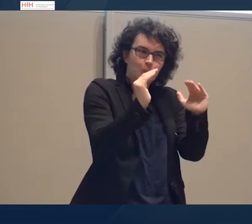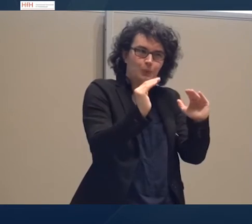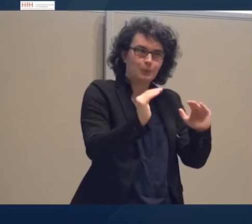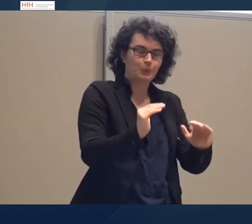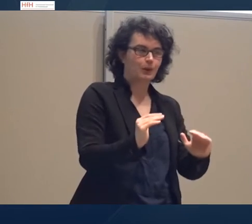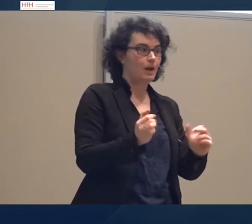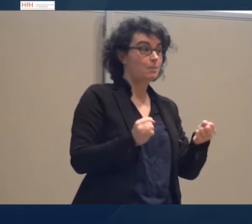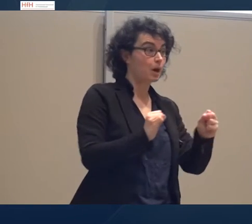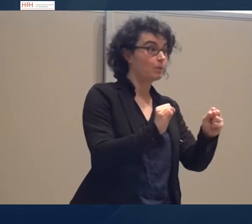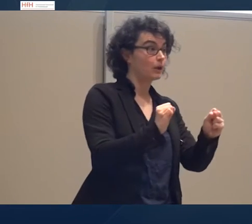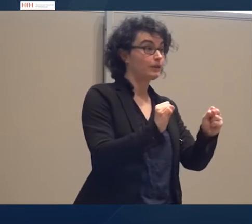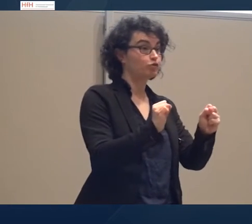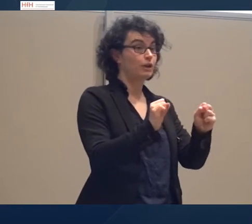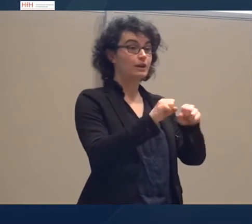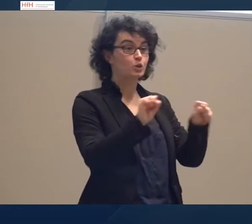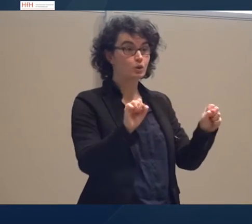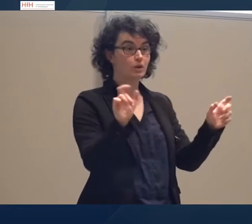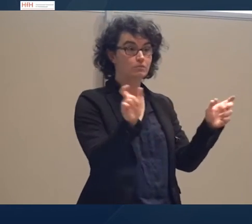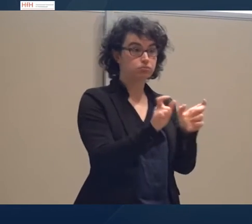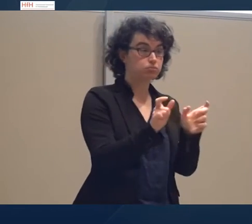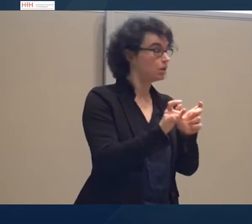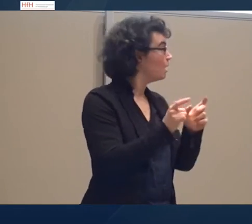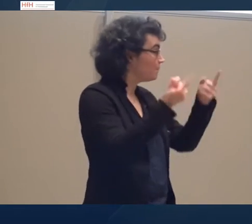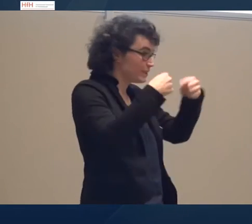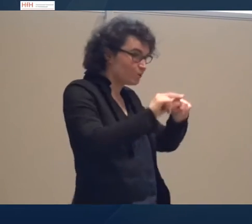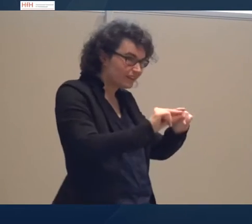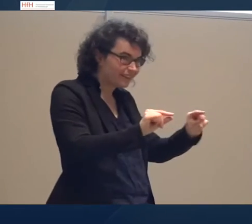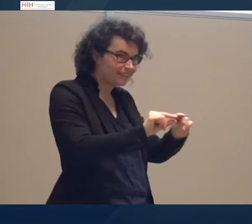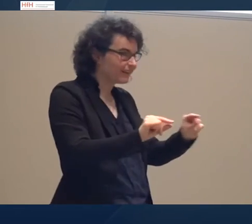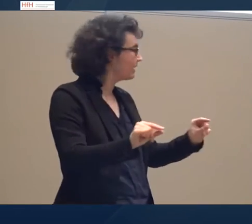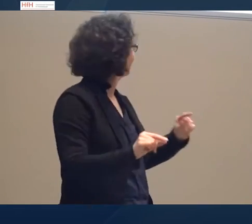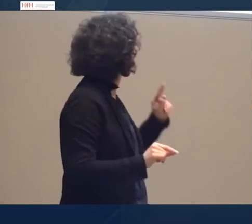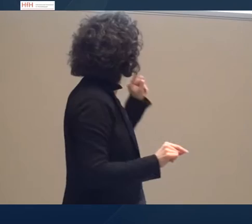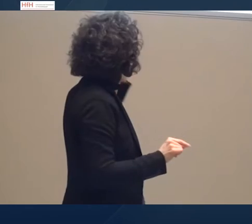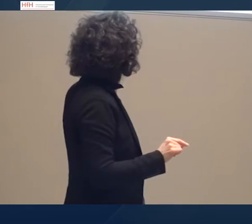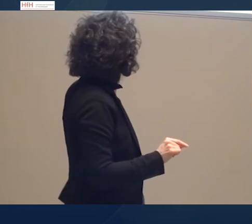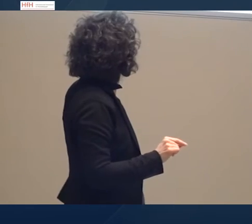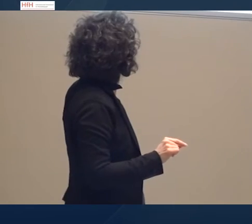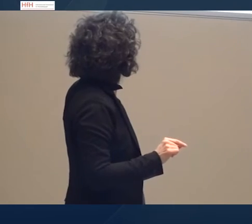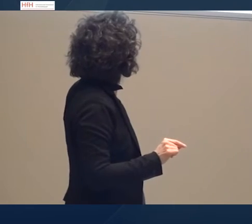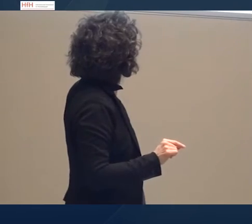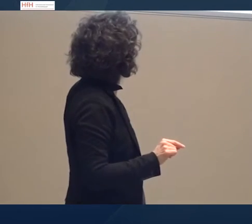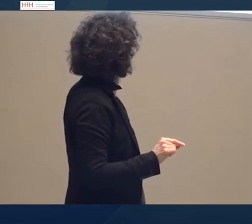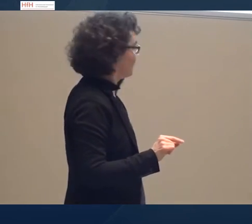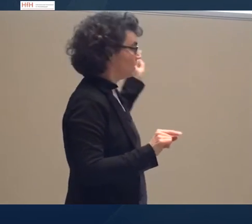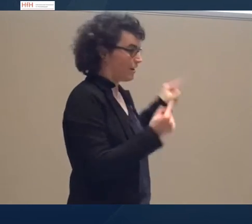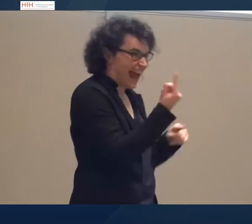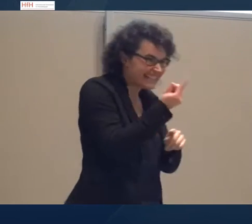Funktion, Syntax-Ebene, bis wir unten landen bei einer ganz kleinen Einheit in den kleinen Einzelnen, einzelnen Gebärden, bei den Grössten.